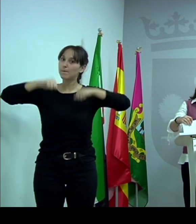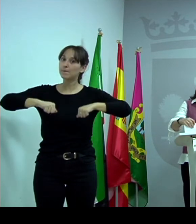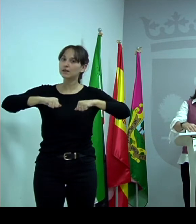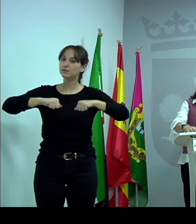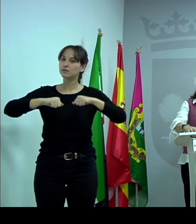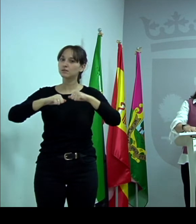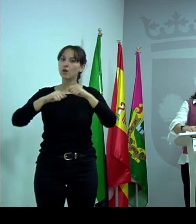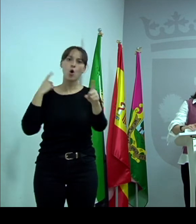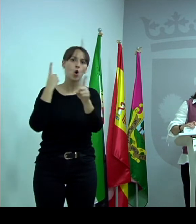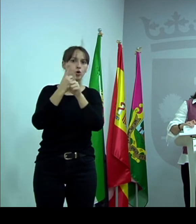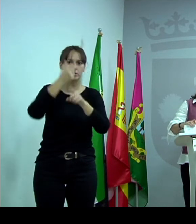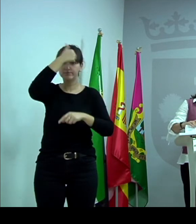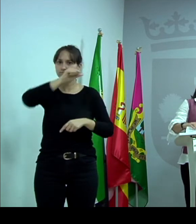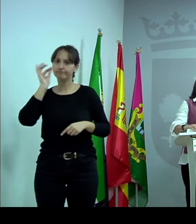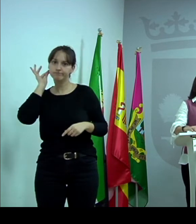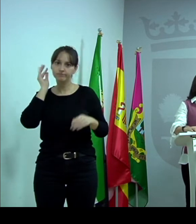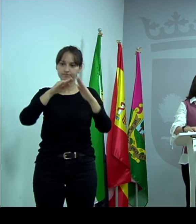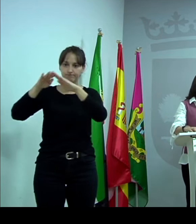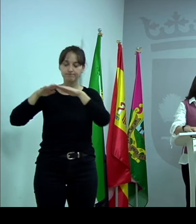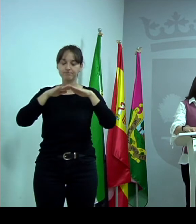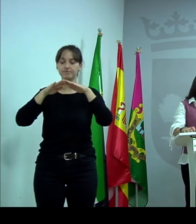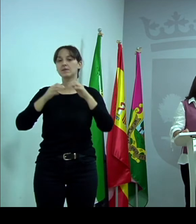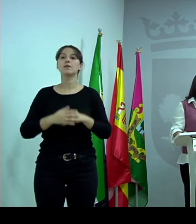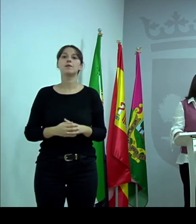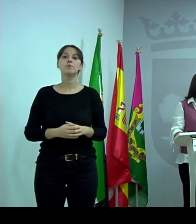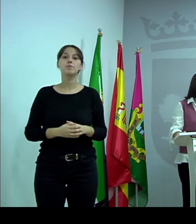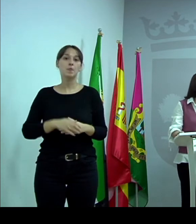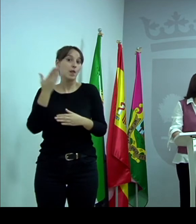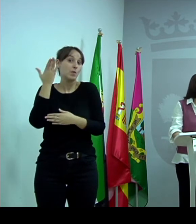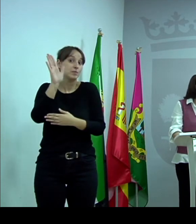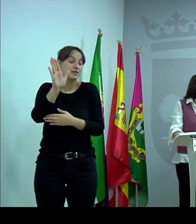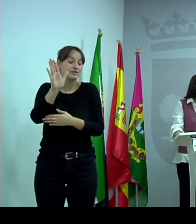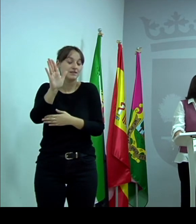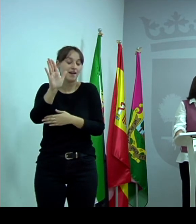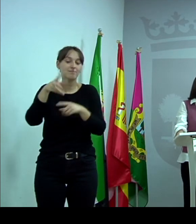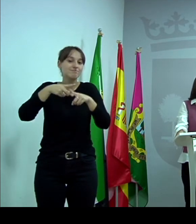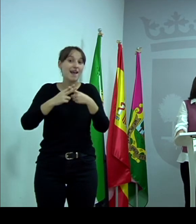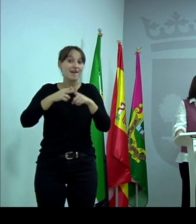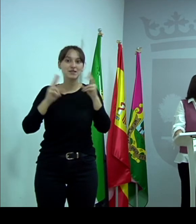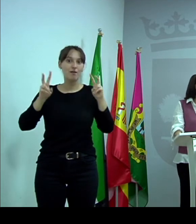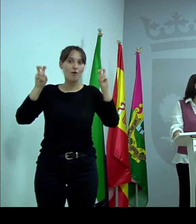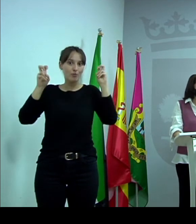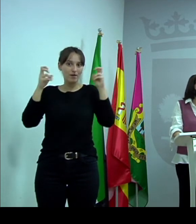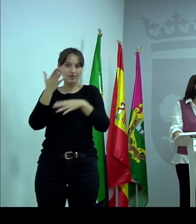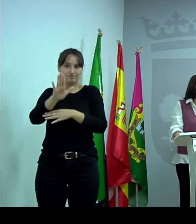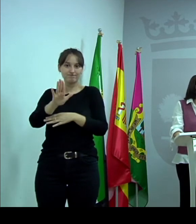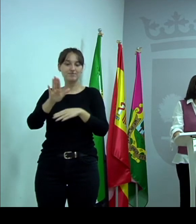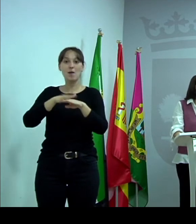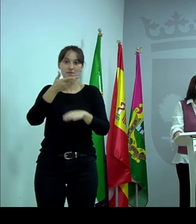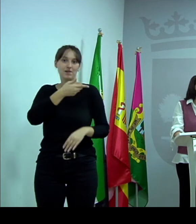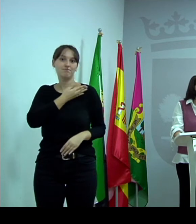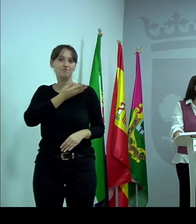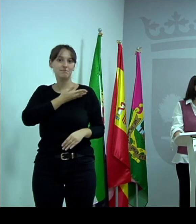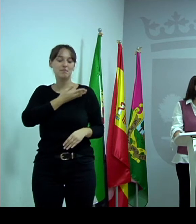¿Qué es lo que os vengo a presentar, lo fundamental que os vengo a presentar en este proyecto? Pues una nueva herramienta, es una nueva herramienta para Plasencia, una nueva